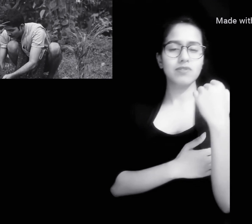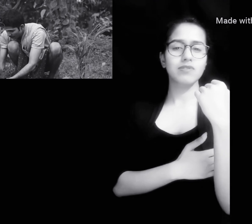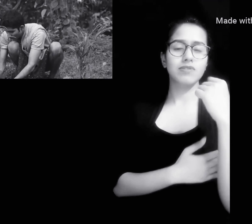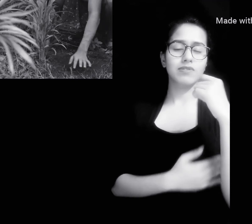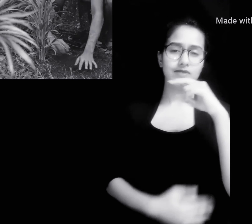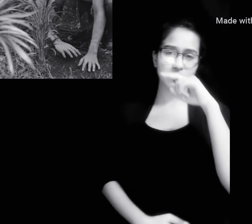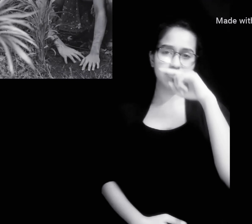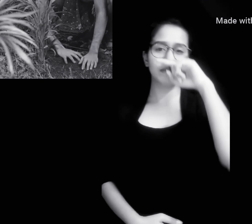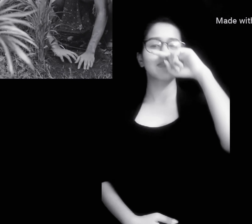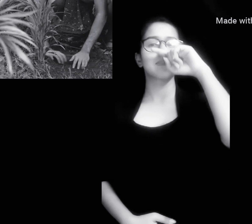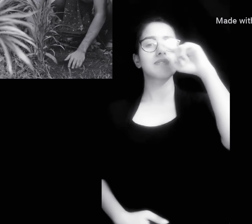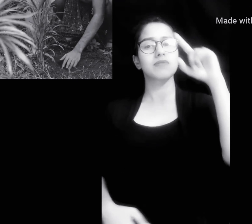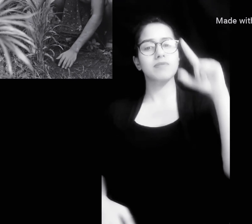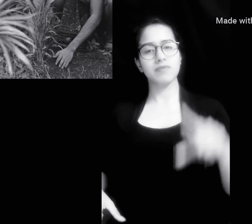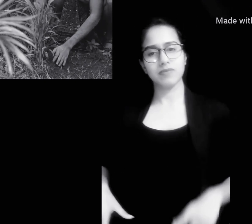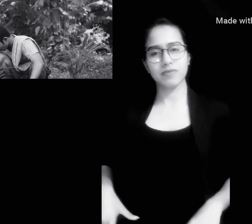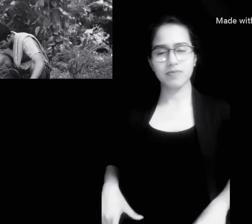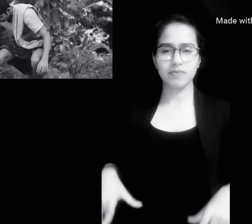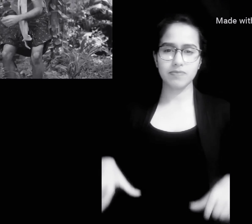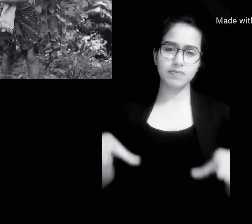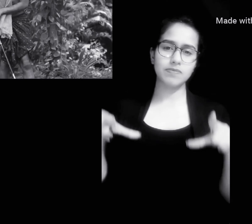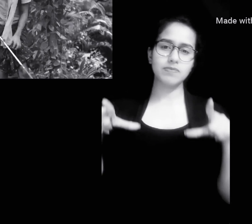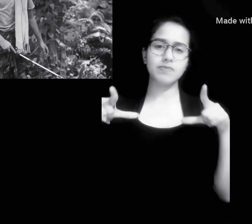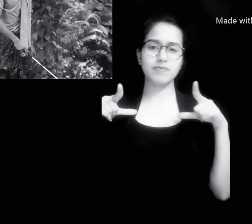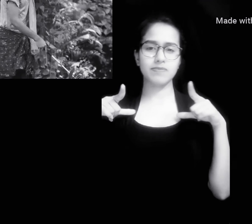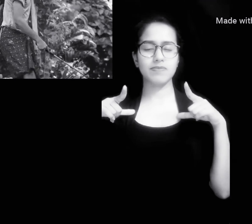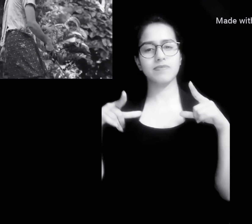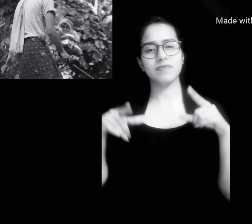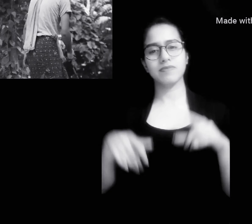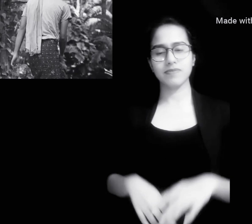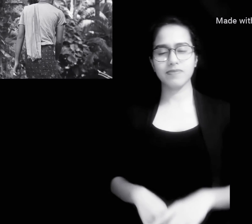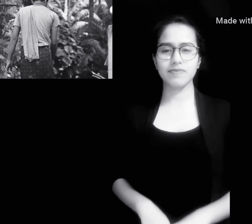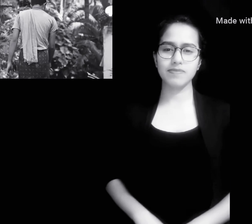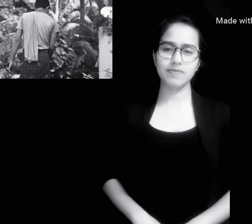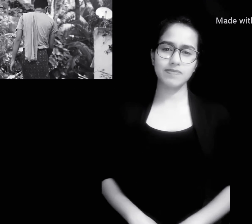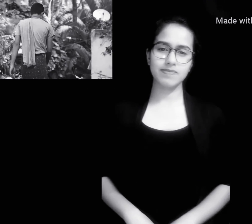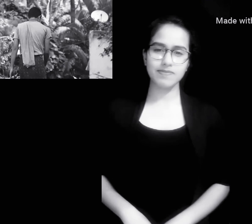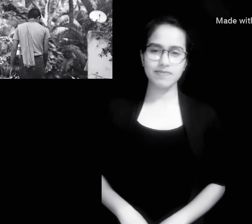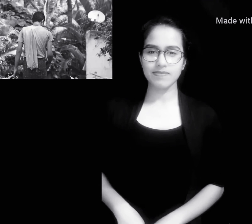गर्ब से जीएंगे हम